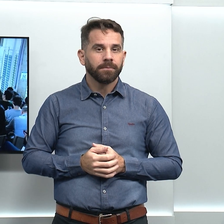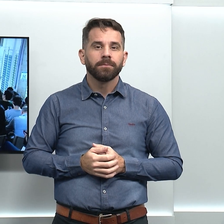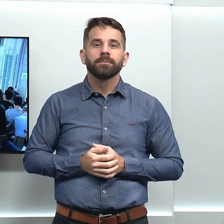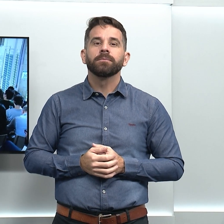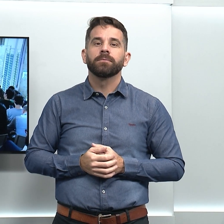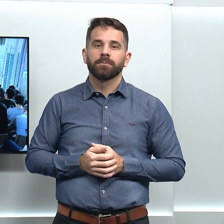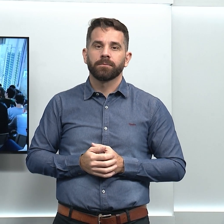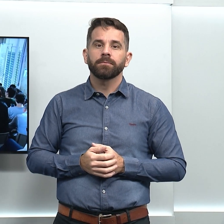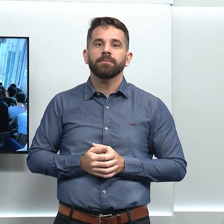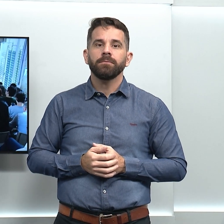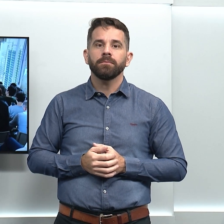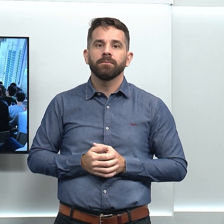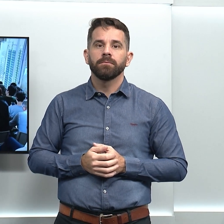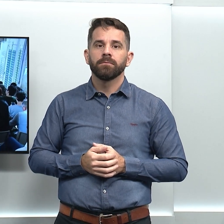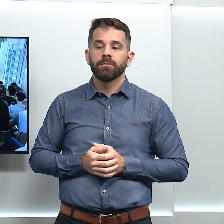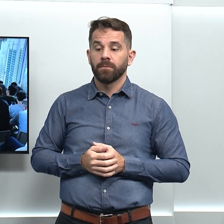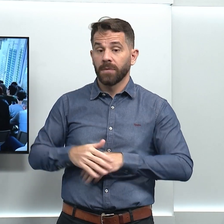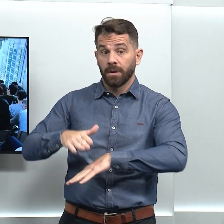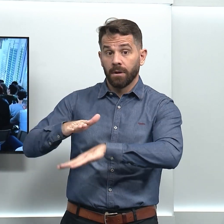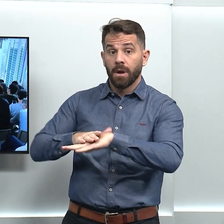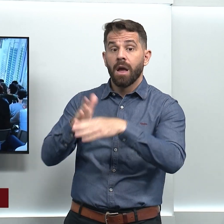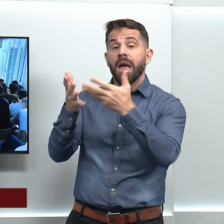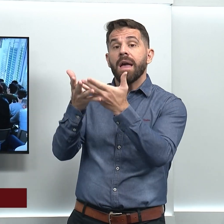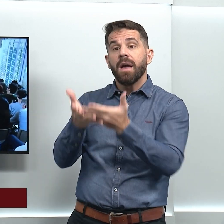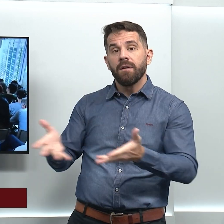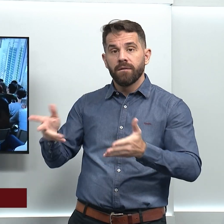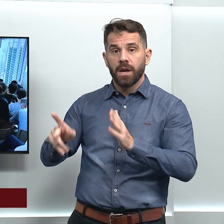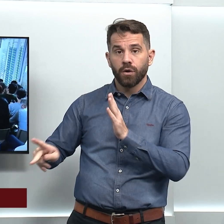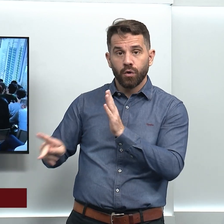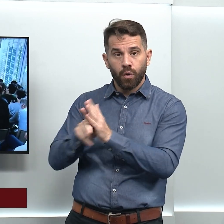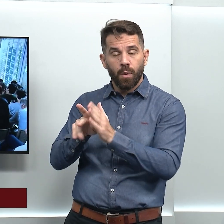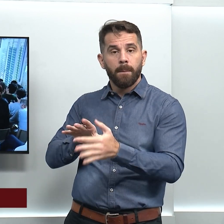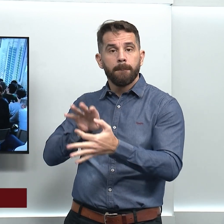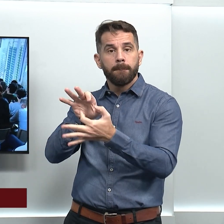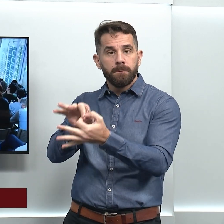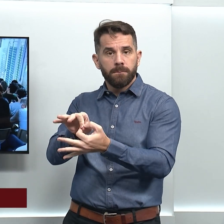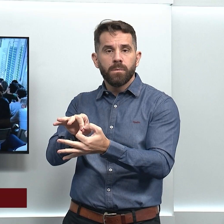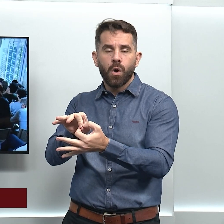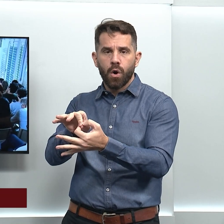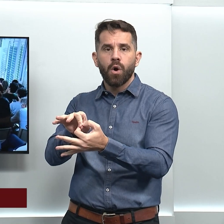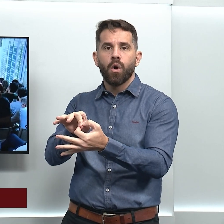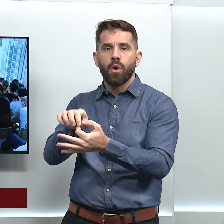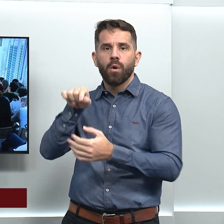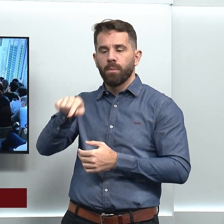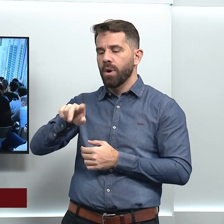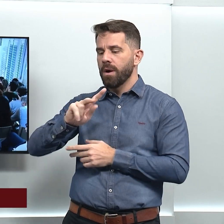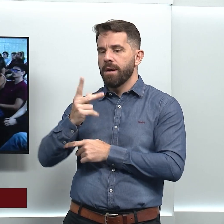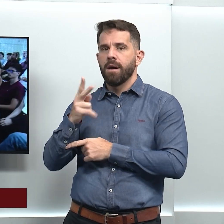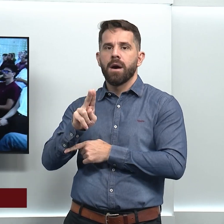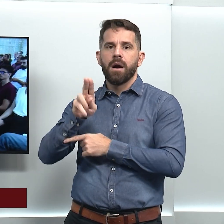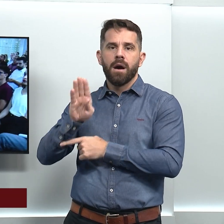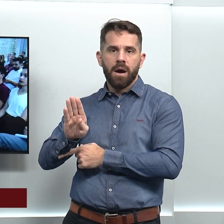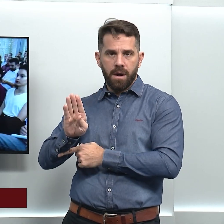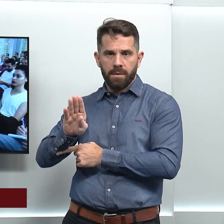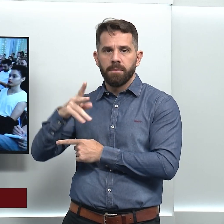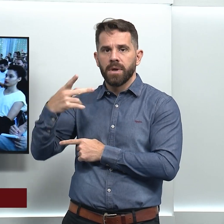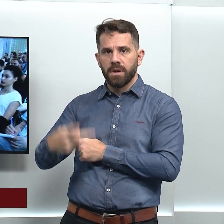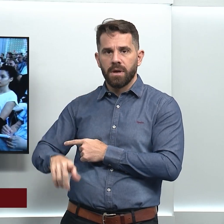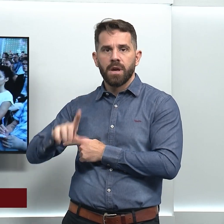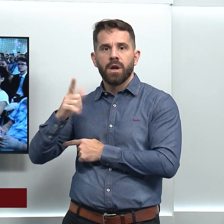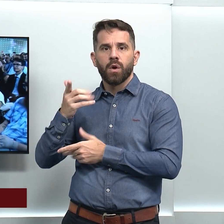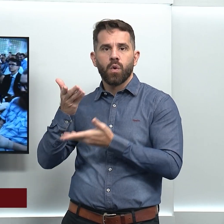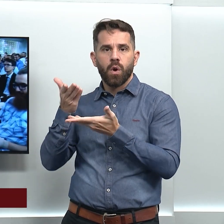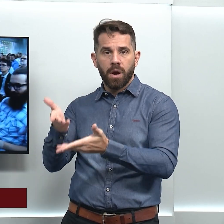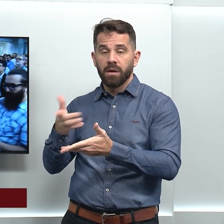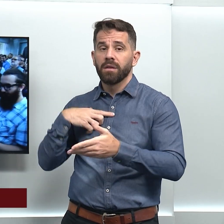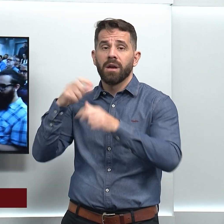O evento foi realizado no auditório do Centro de Excelência em Empreendedorismo Inovador. Os participantes lotaram o